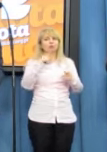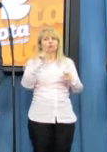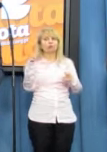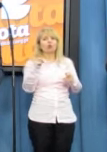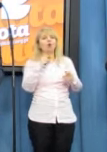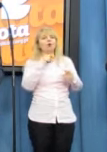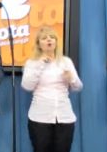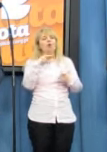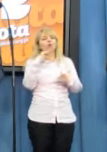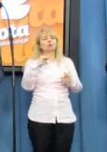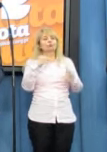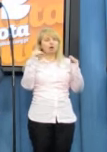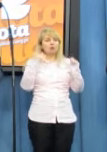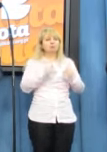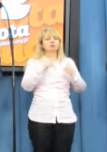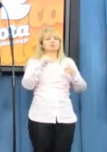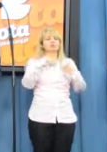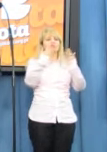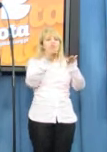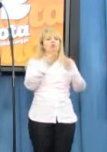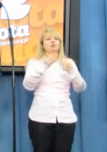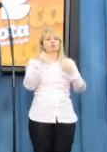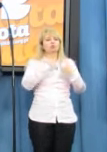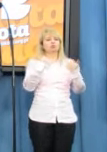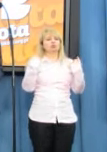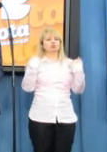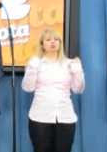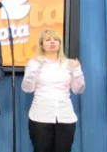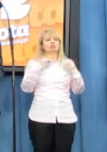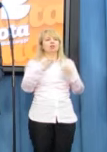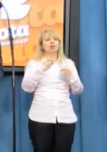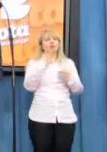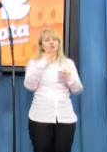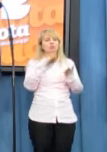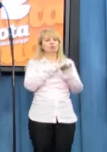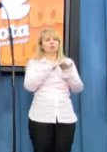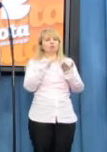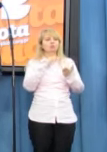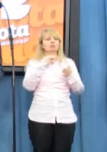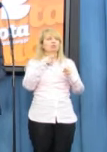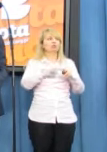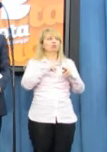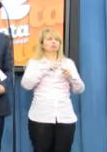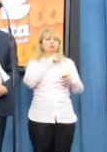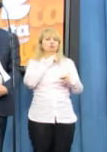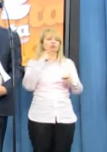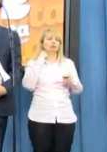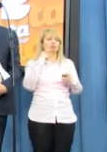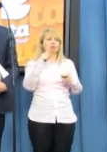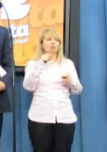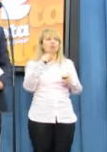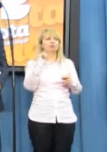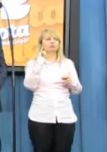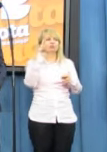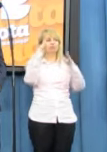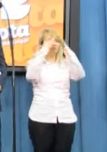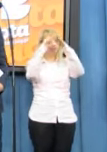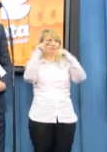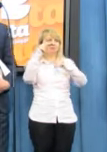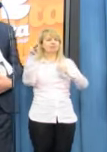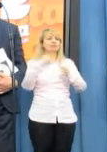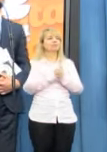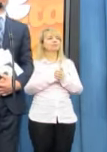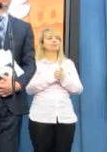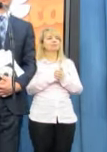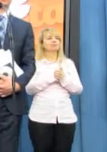pozwolą funkcjonować przez najbliższy kwartał beneficjentom tego funduszu. Panie, macie świadomość tego, że prawica